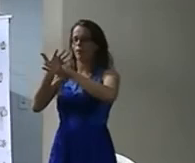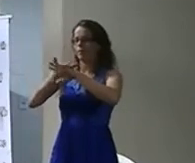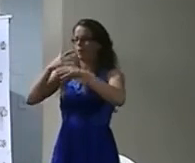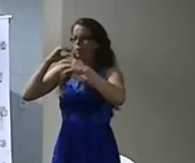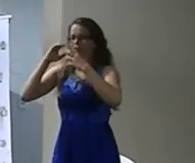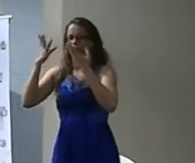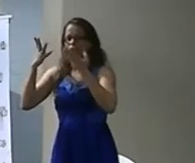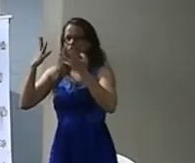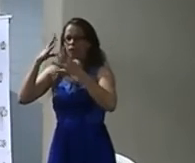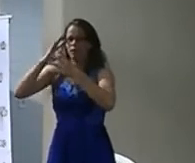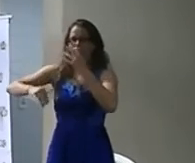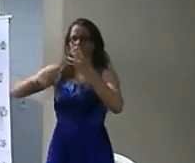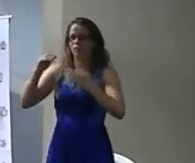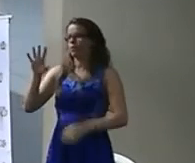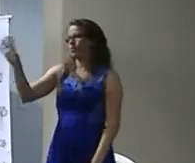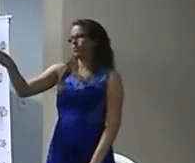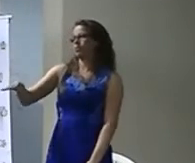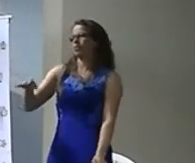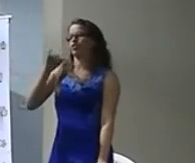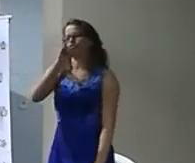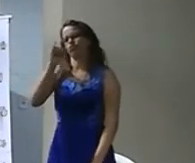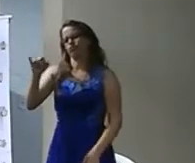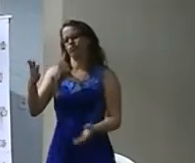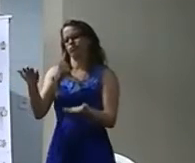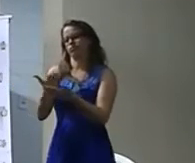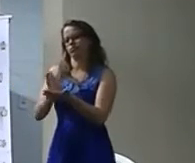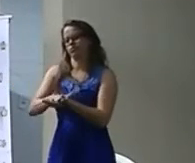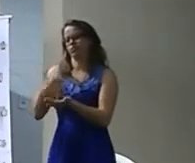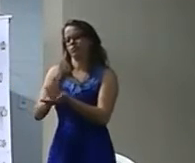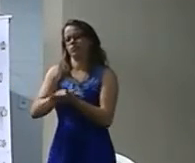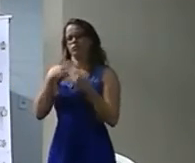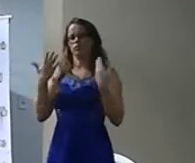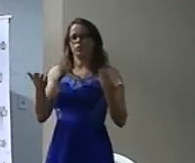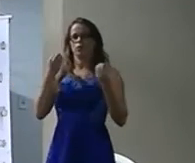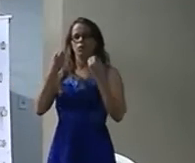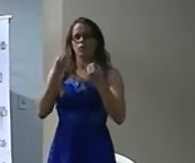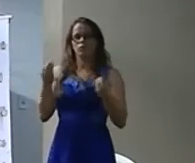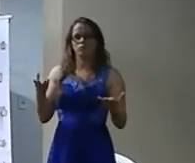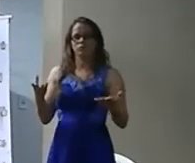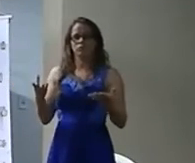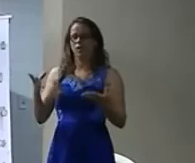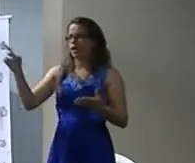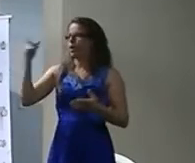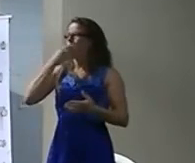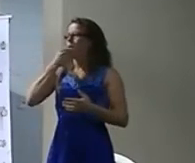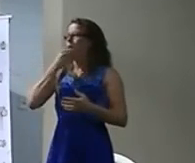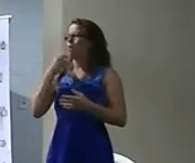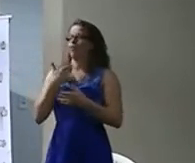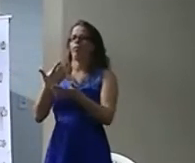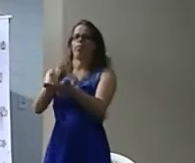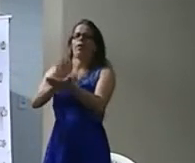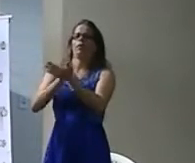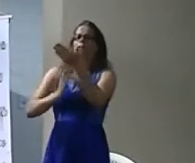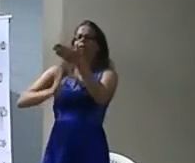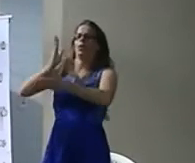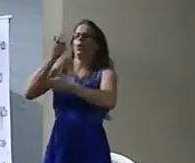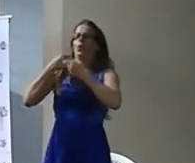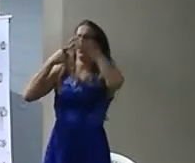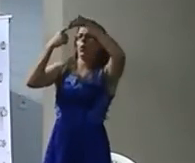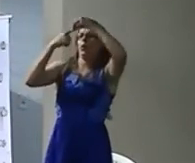intérprete Se eu mandei você fazer curso de instrutor Não foi prova de intérprete Mas era o que tinha de vaga No trabalho dele Aí ele foi o único que foi E passou Porque era o único do município Aí está